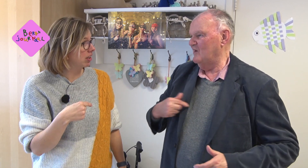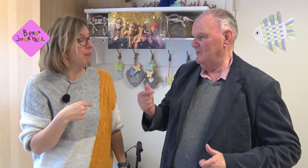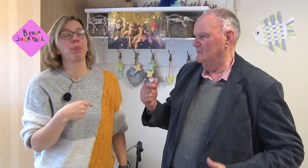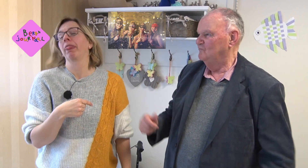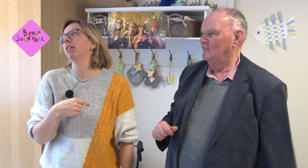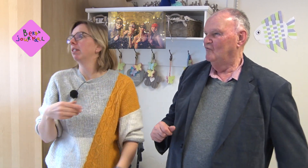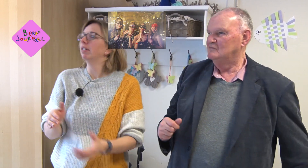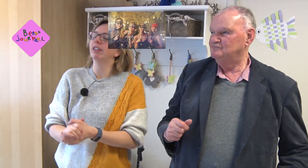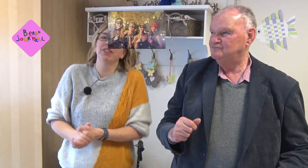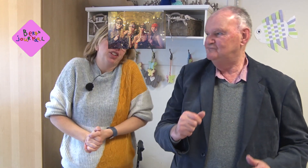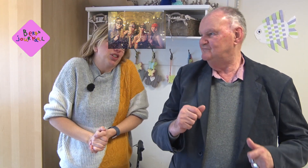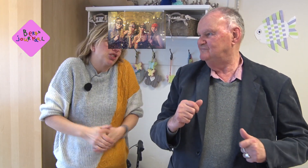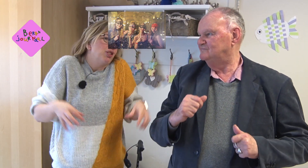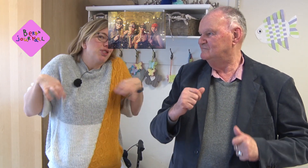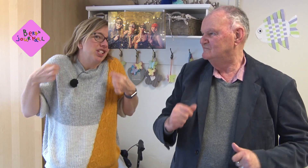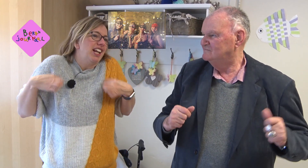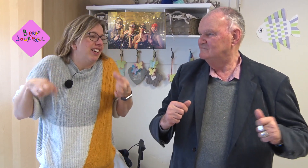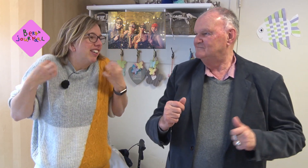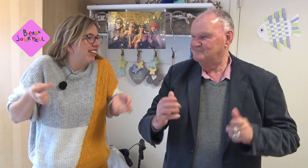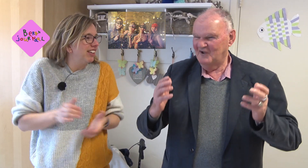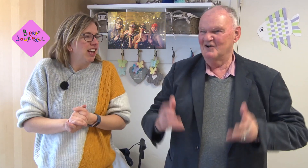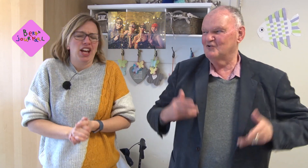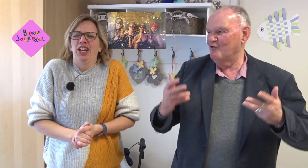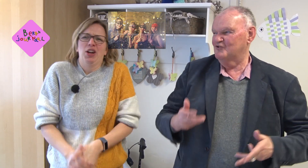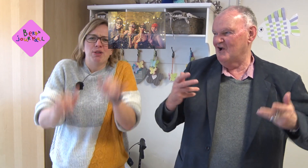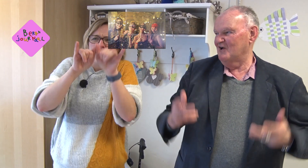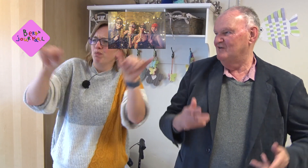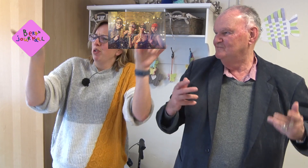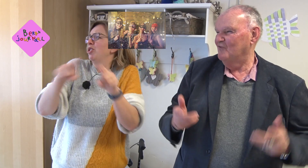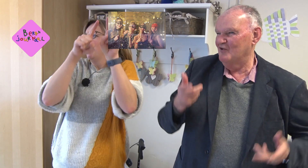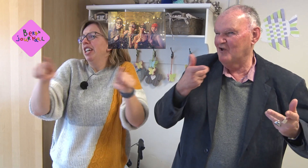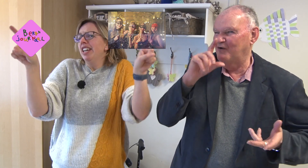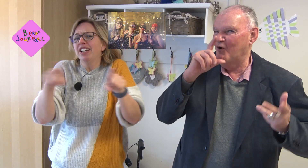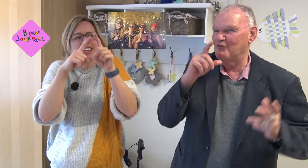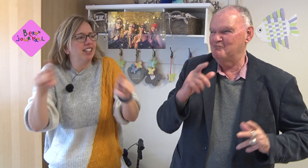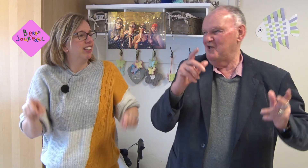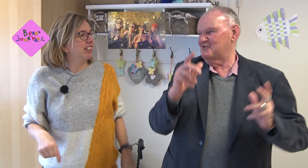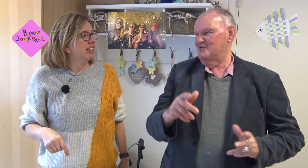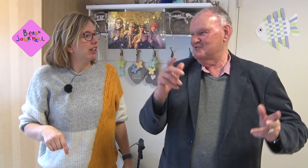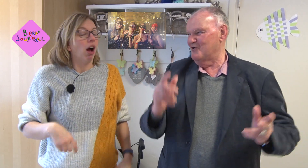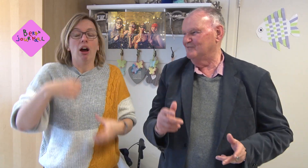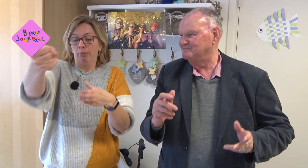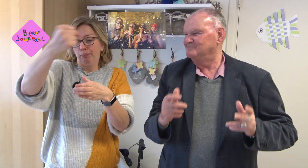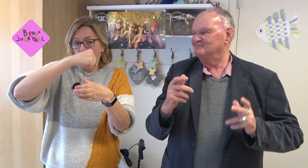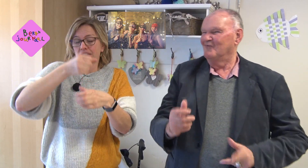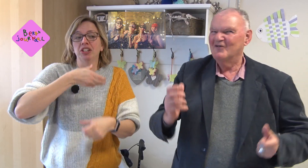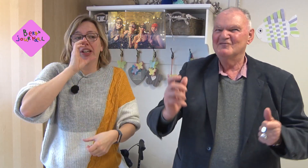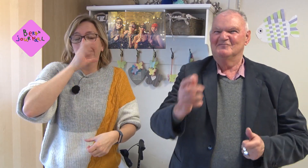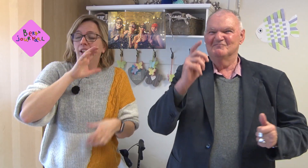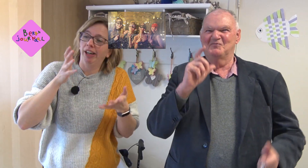oh ik vind dat altijd zo gezellig ja allemaal muziek biertje drinken nou ja